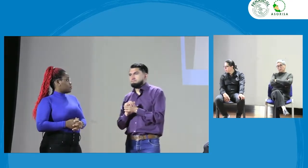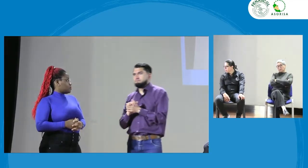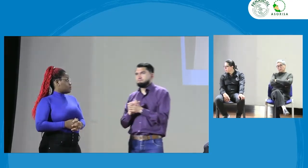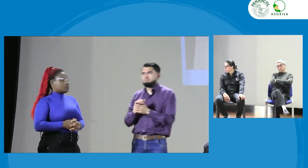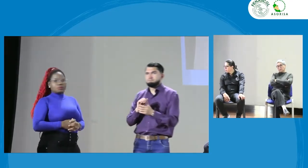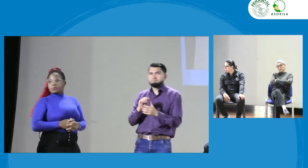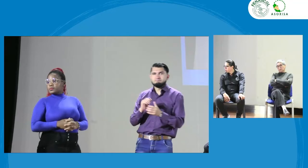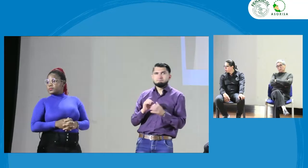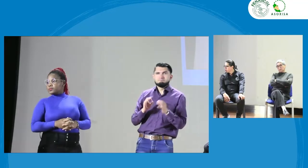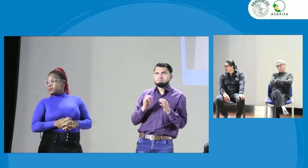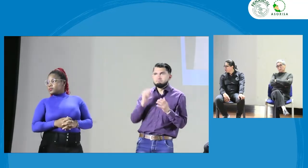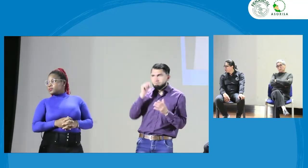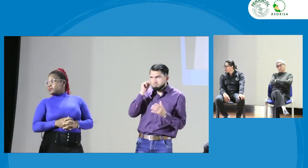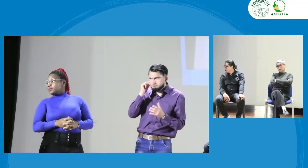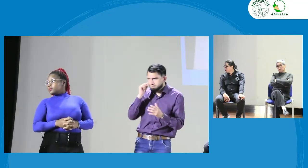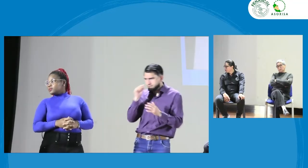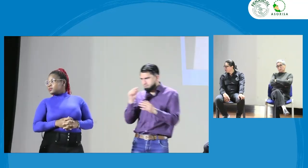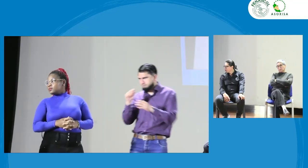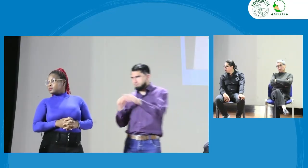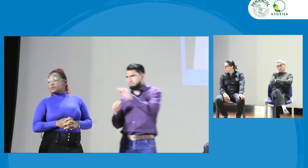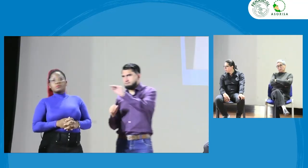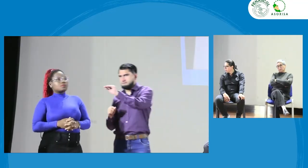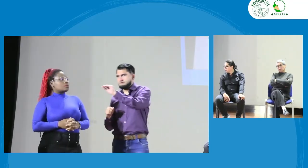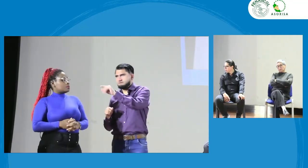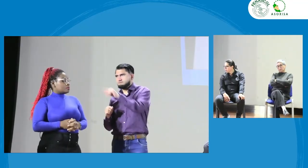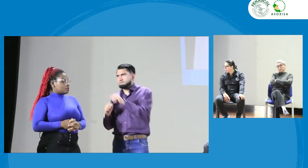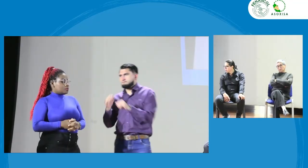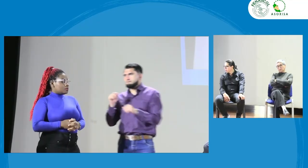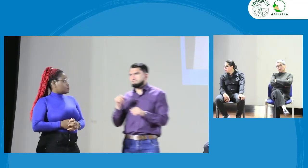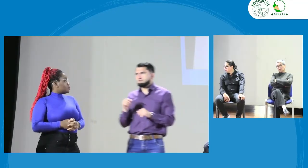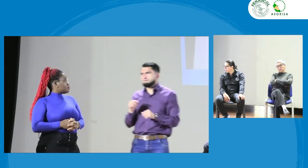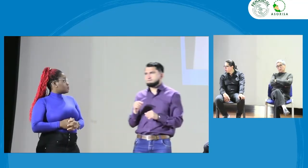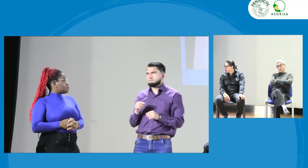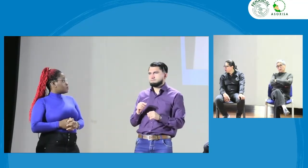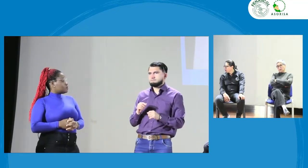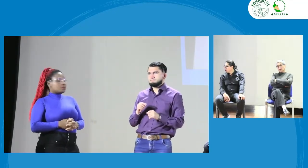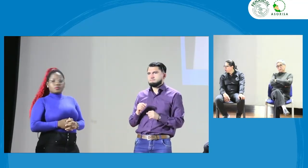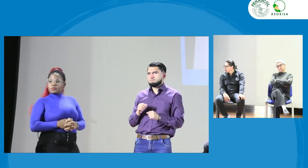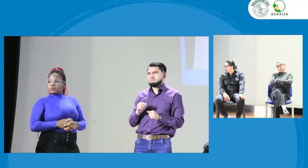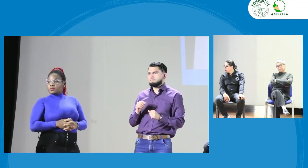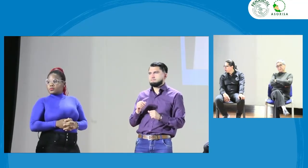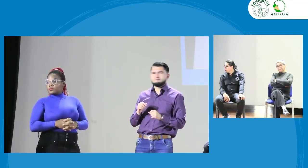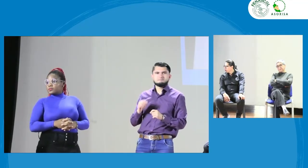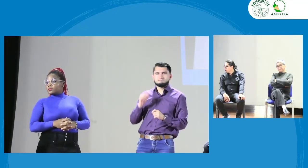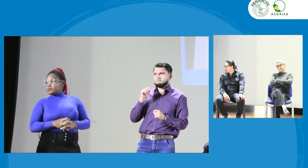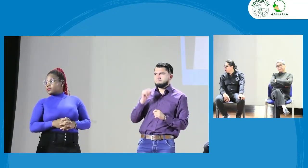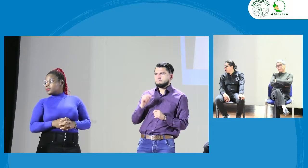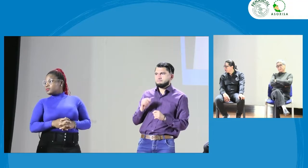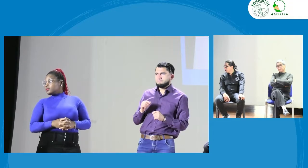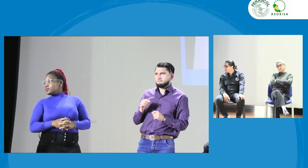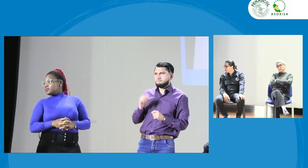inicialmente a Don Henry Mejía. ¿Puedes? Ya, ya, ya, ya.